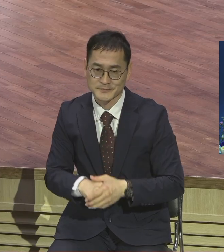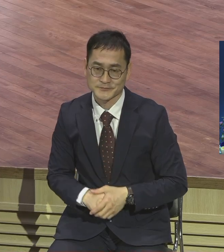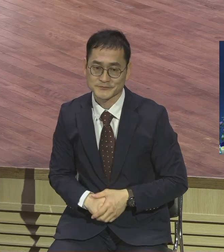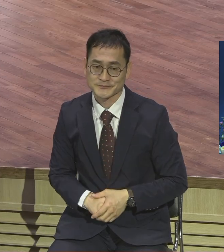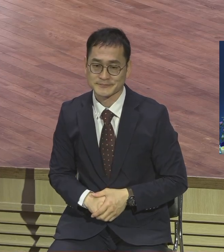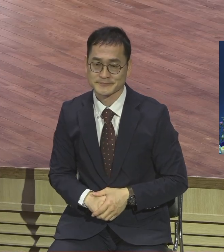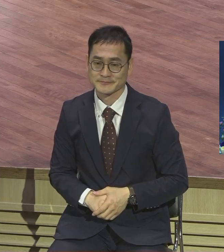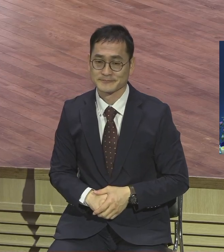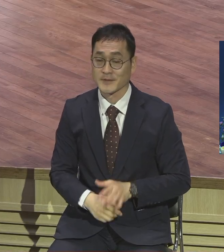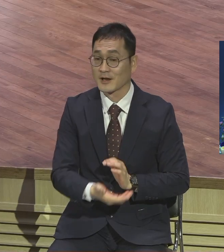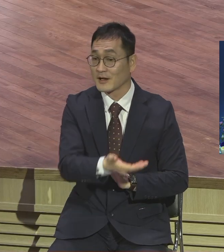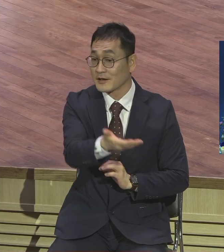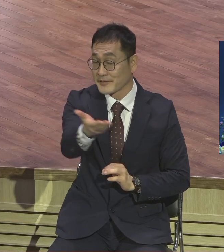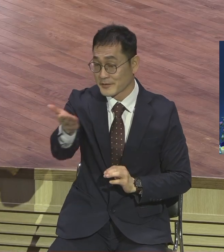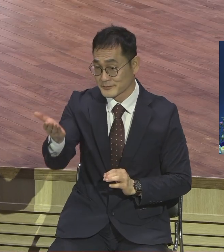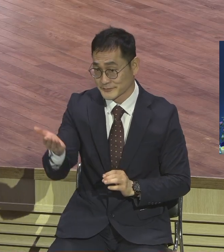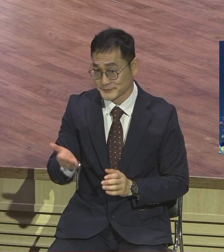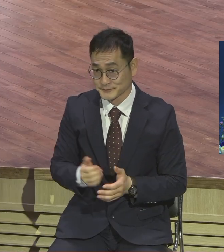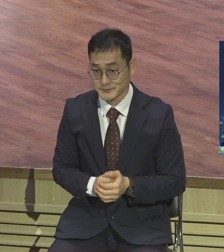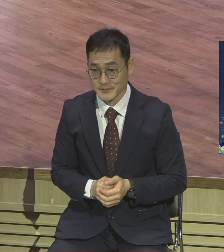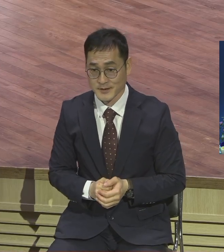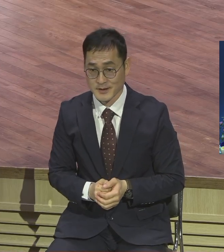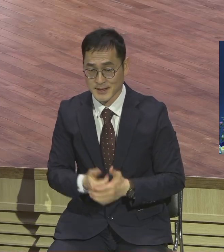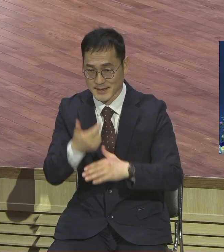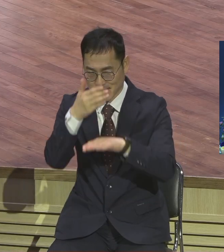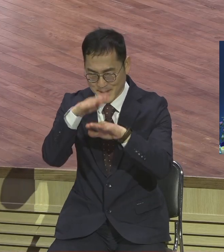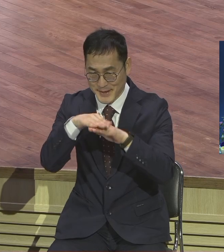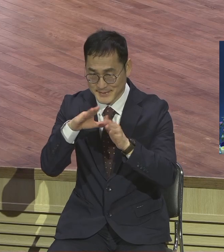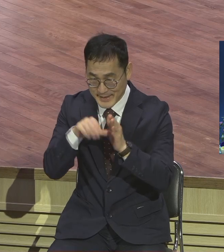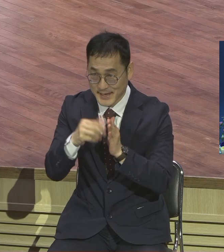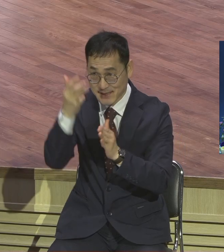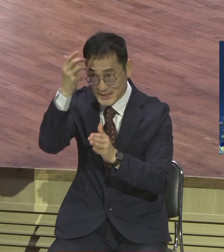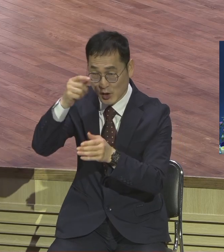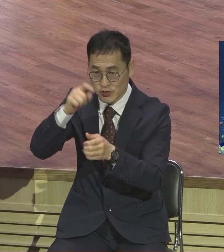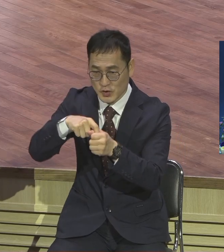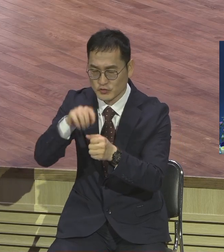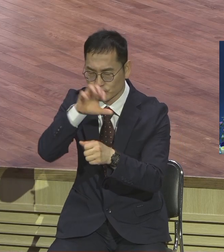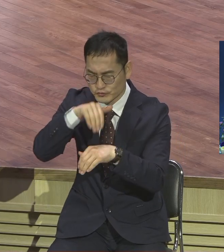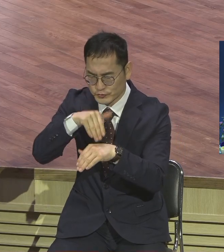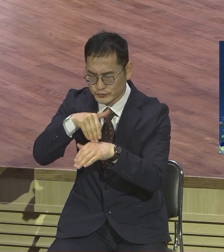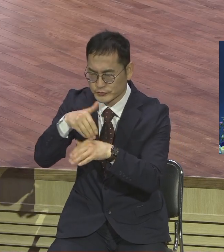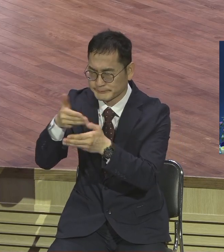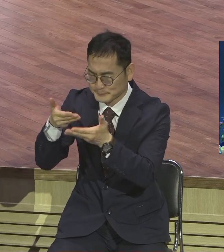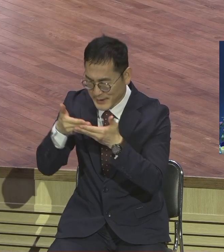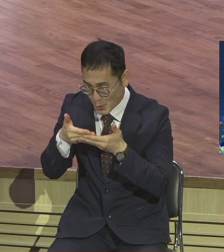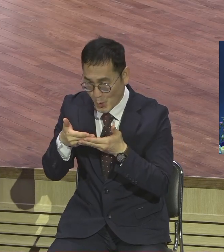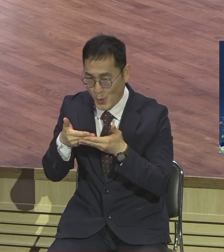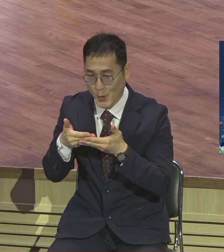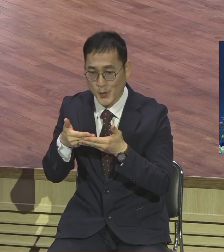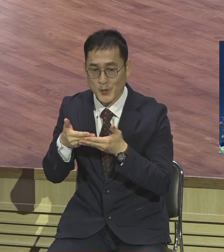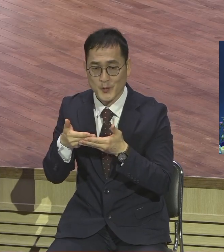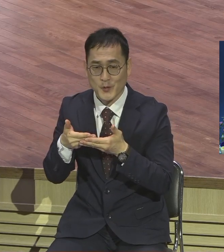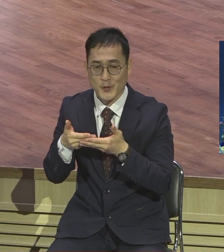우리 영계 모아는 성도들 매예배 시간 영적 훈련을 통해서 하나님의 시간별에 따라서 하나님의 손에